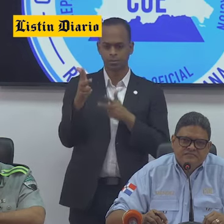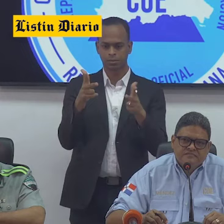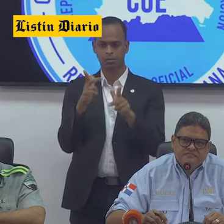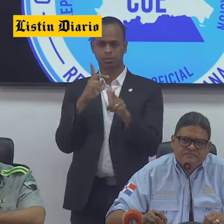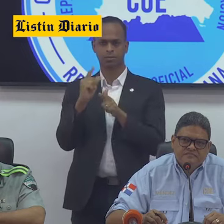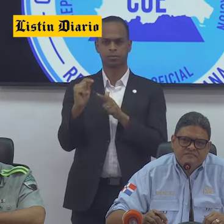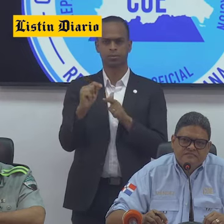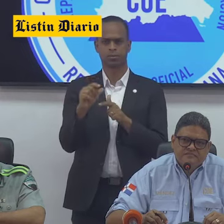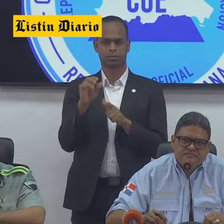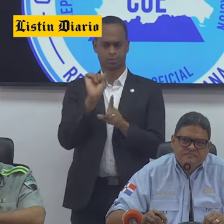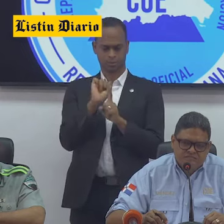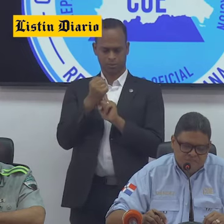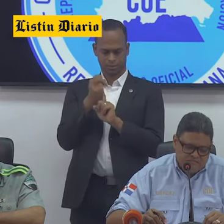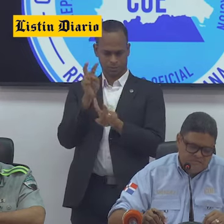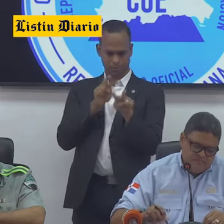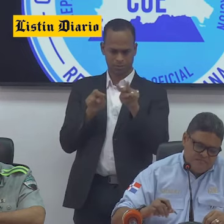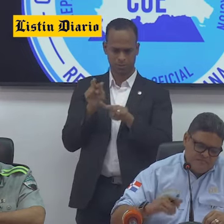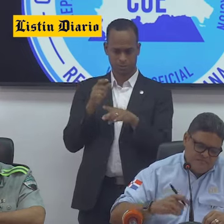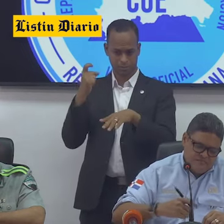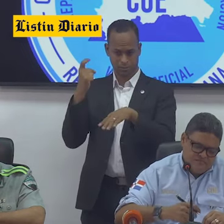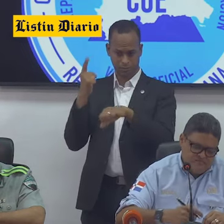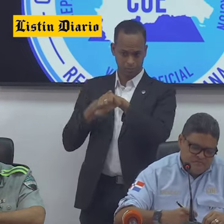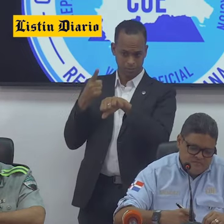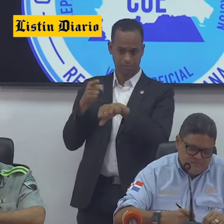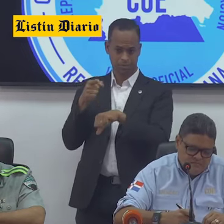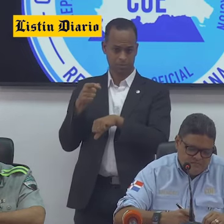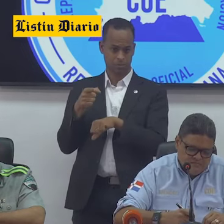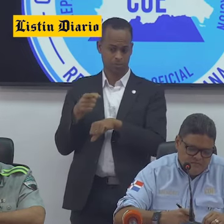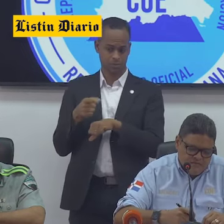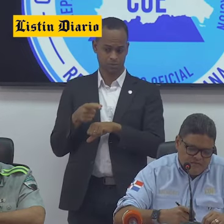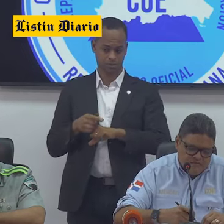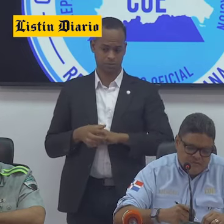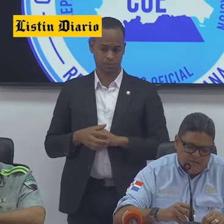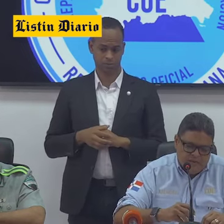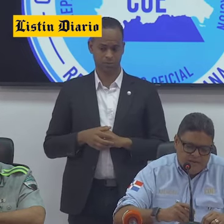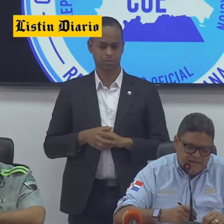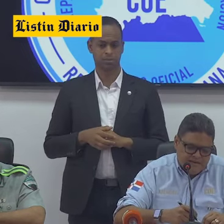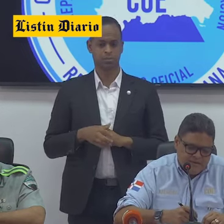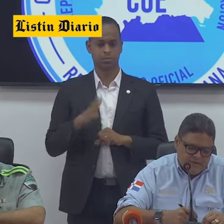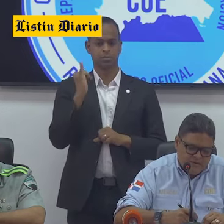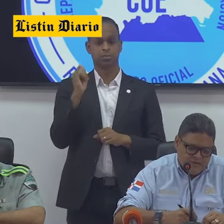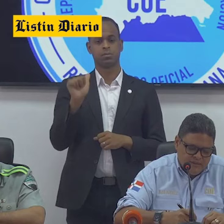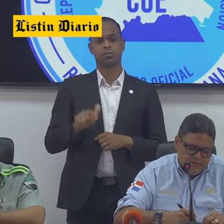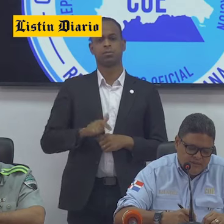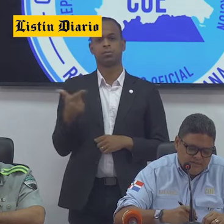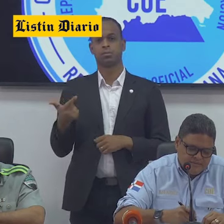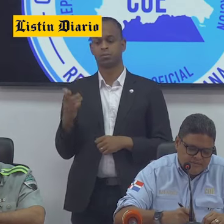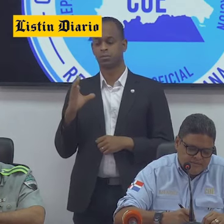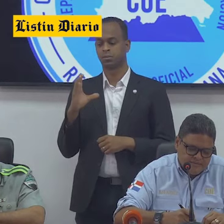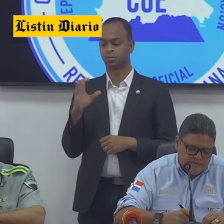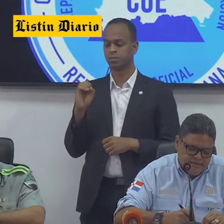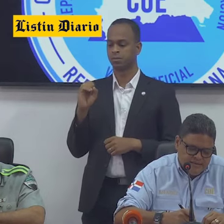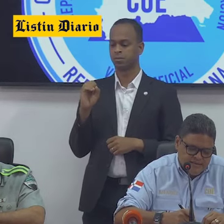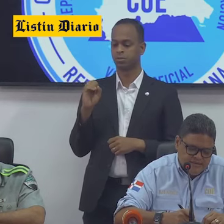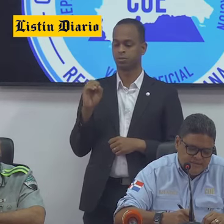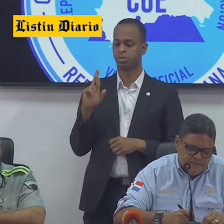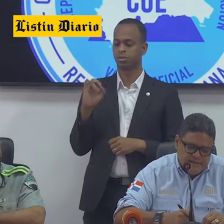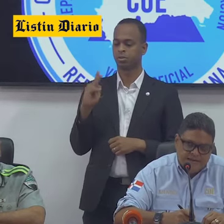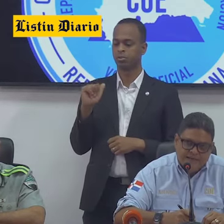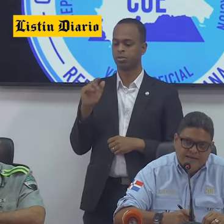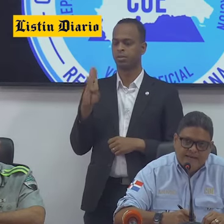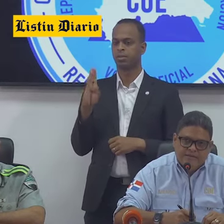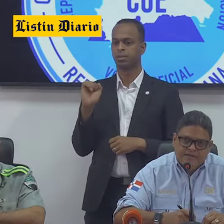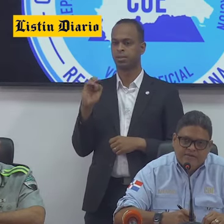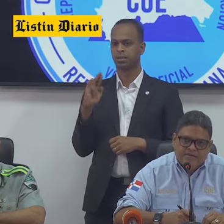circunstancias se ha fiscalizado eso en carretera? Sí, le voy a pasar al Coronel Valdera de la DGC